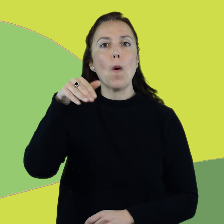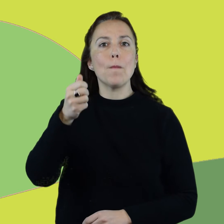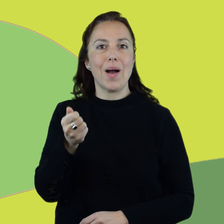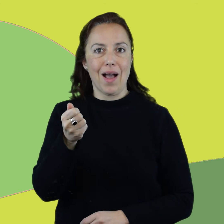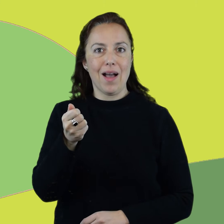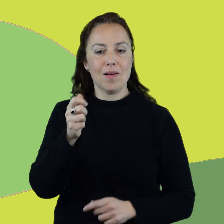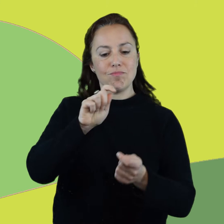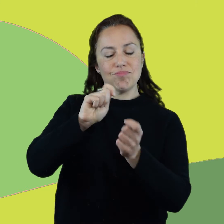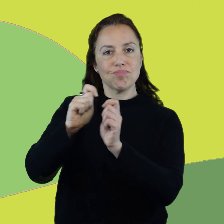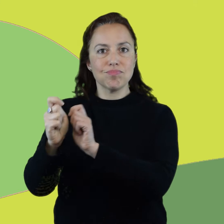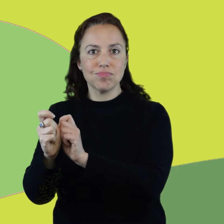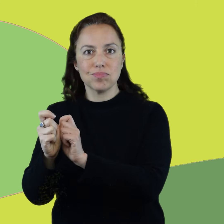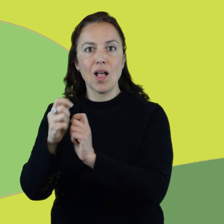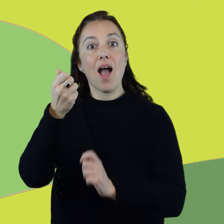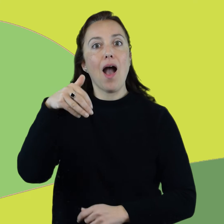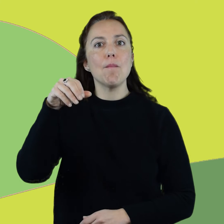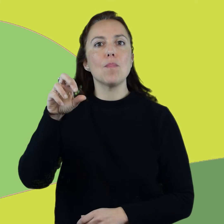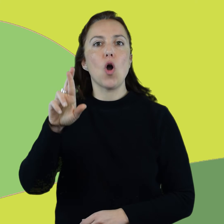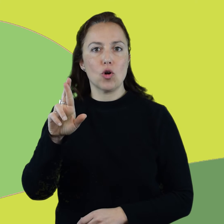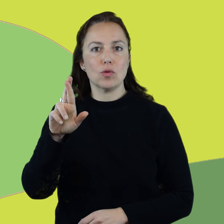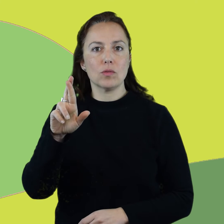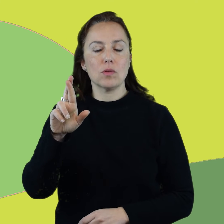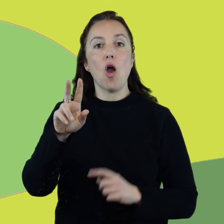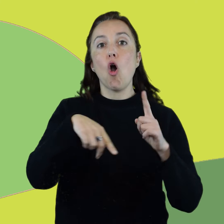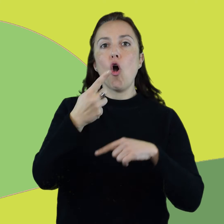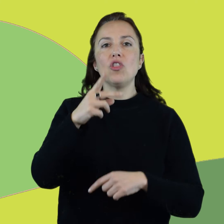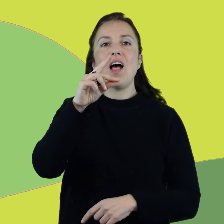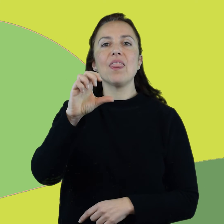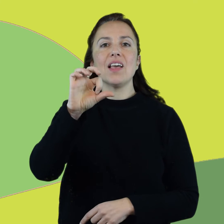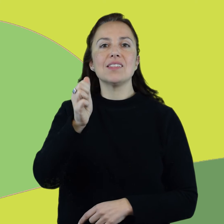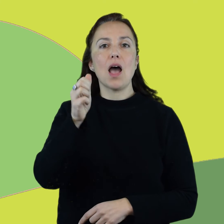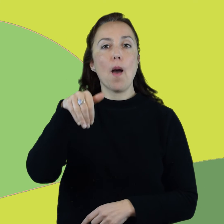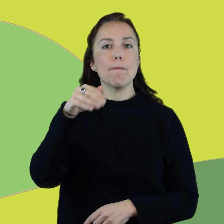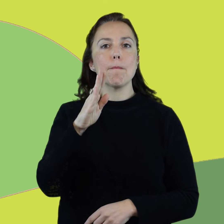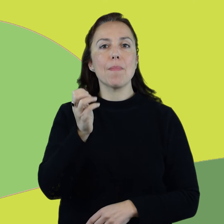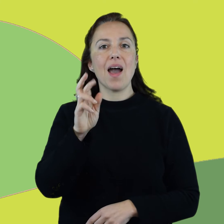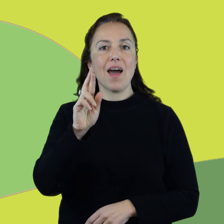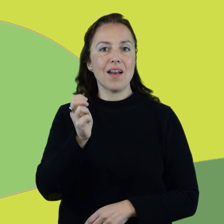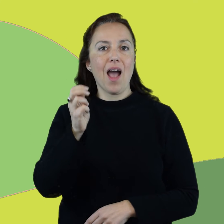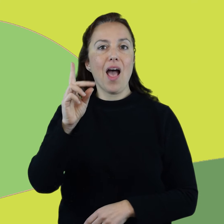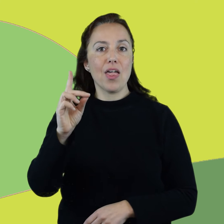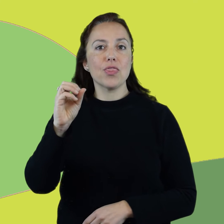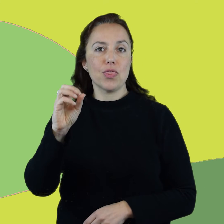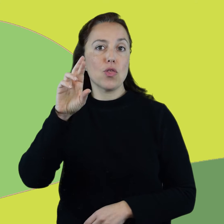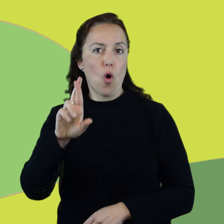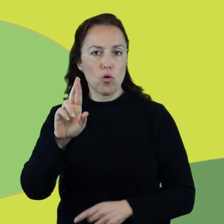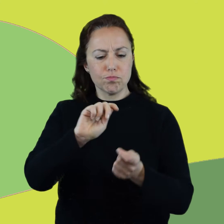de anagrama de desamparador, desparramado. 1.